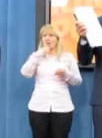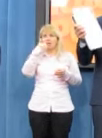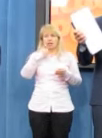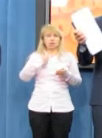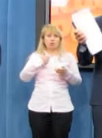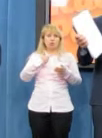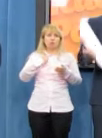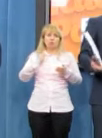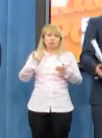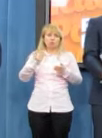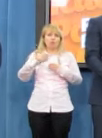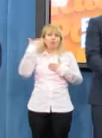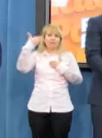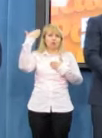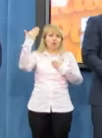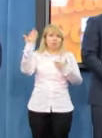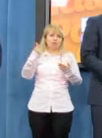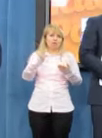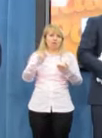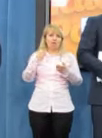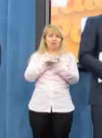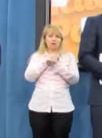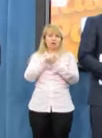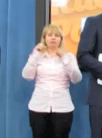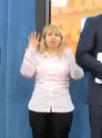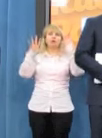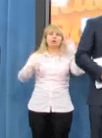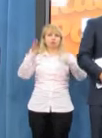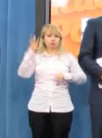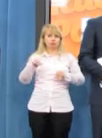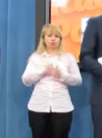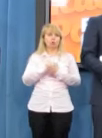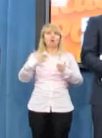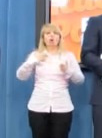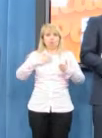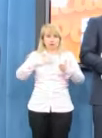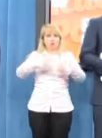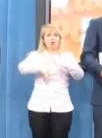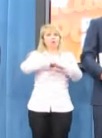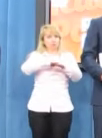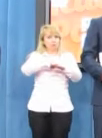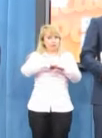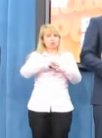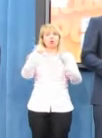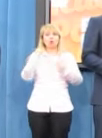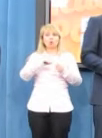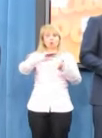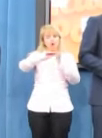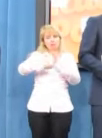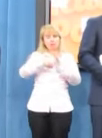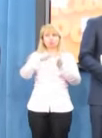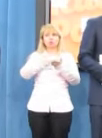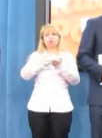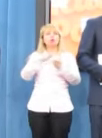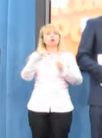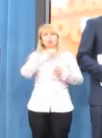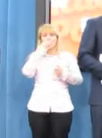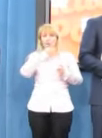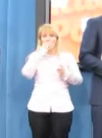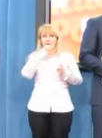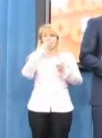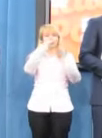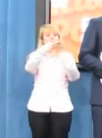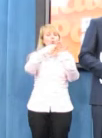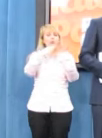sprawie budżetu. Sprawdziliśmy również, że posiadała stosowne upoważnienie do podpisania tejże poprawki, bo zgodnie z